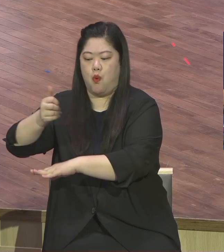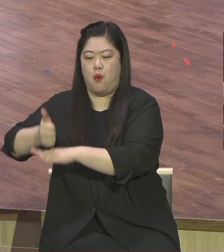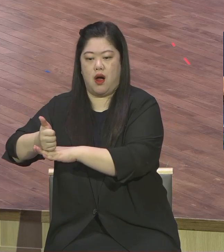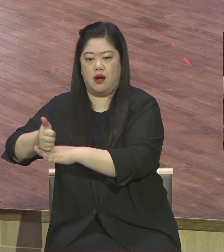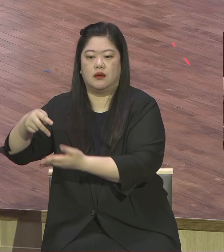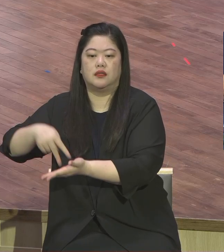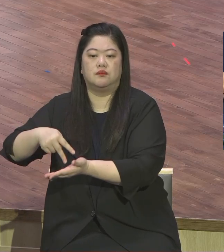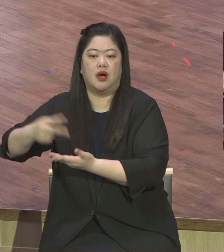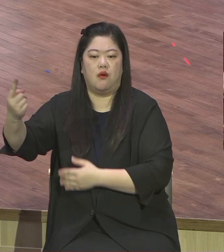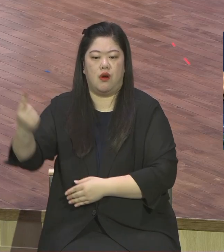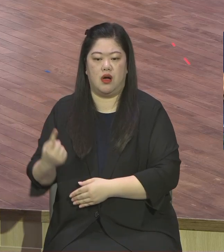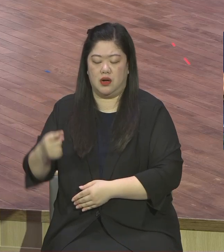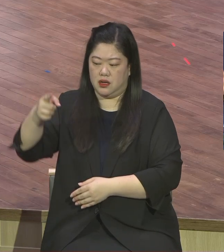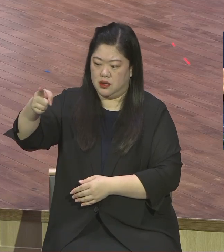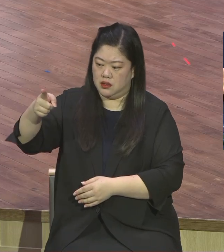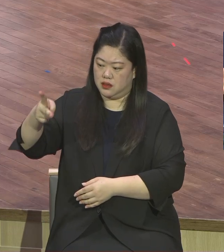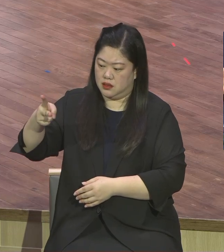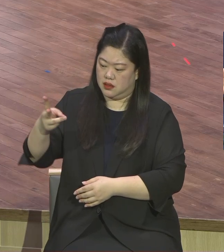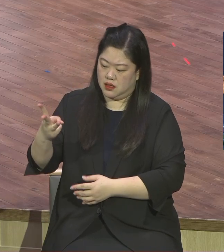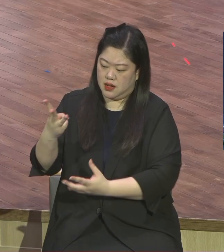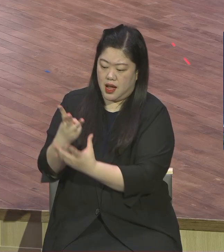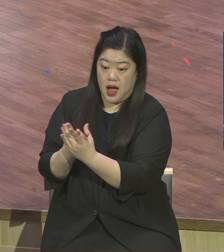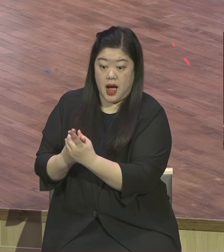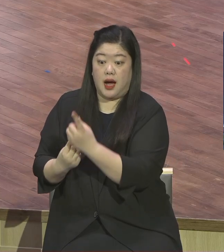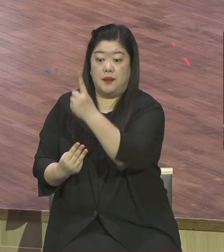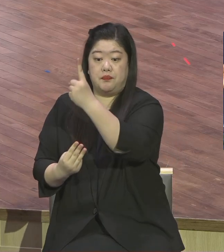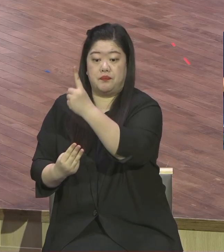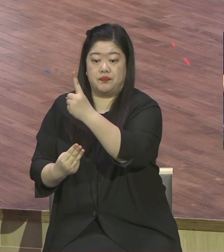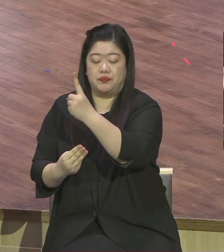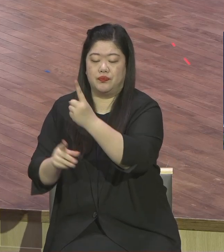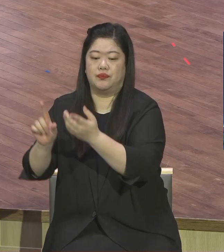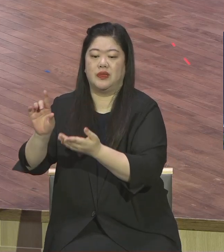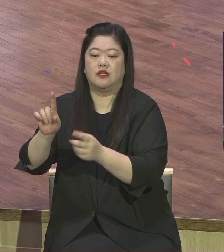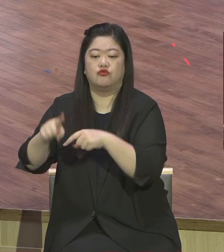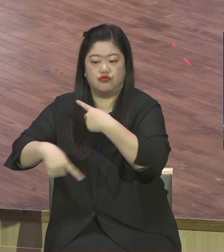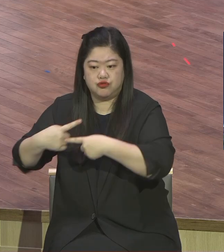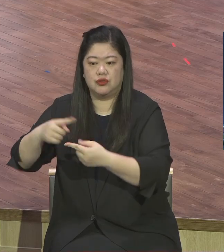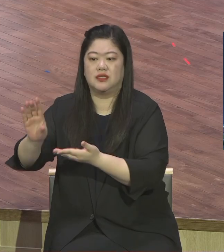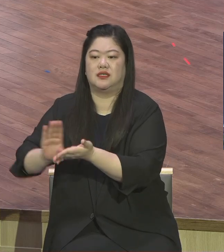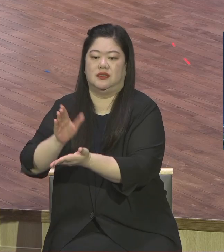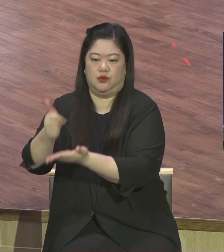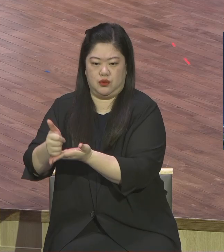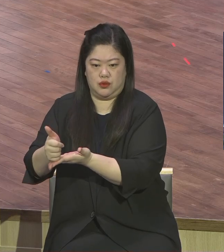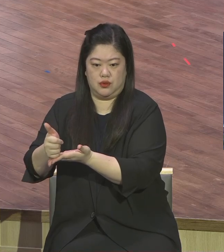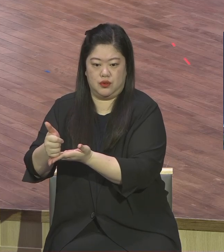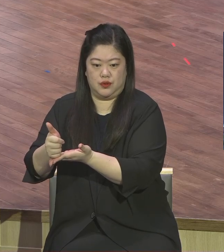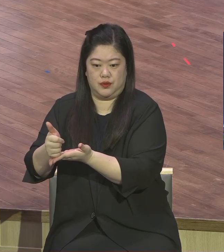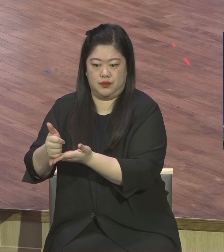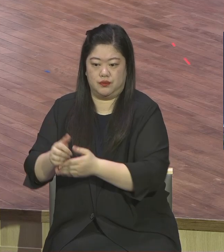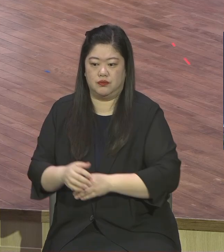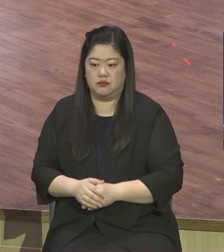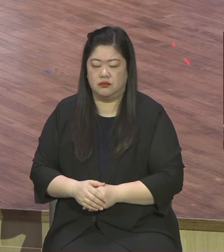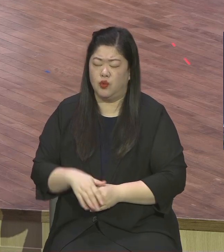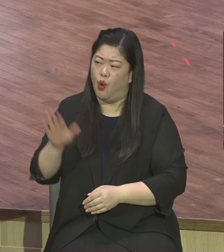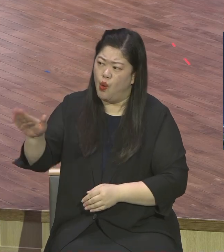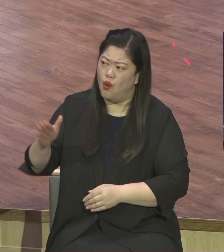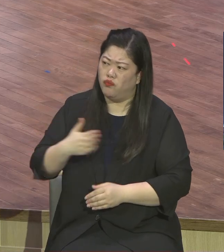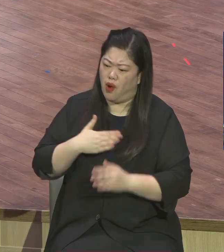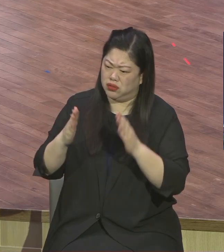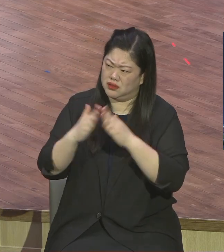다 이루었다 예수님이 다 이루었다가 뭐예요 아니 지금 가난 문제 있고 돈 문제 있고 지금 여러 가지